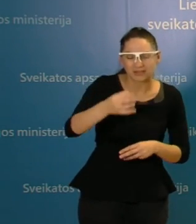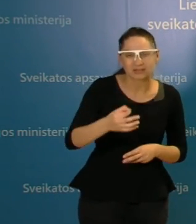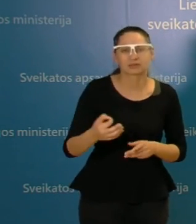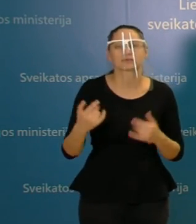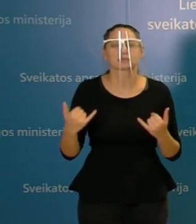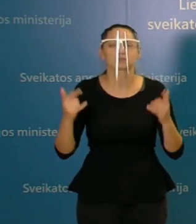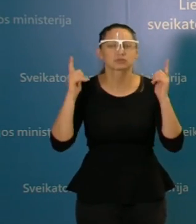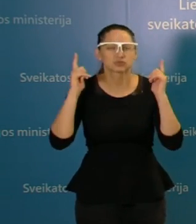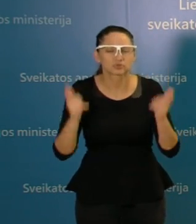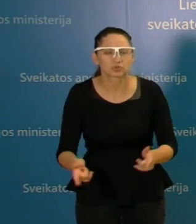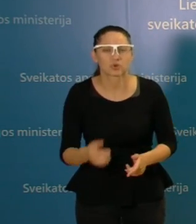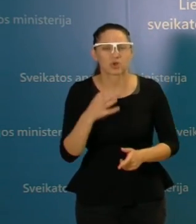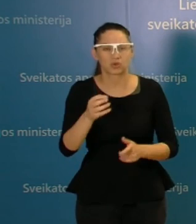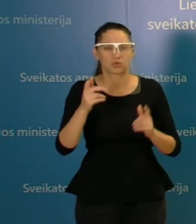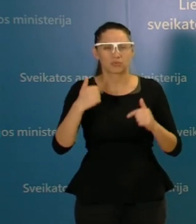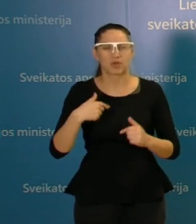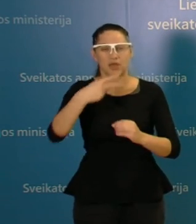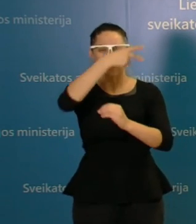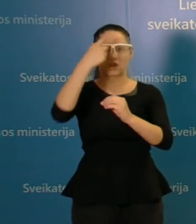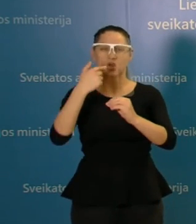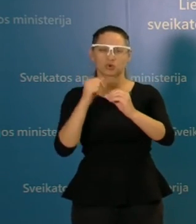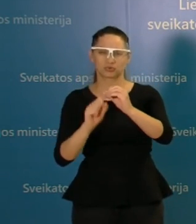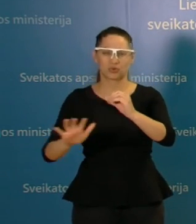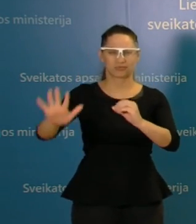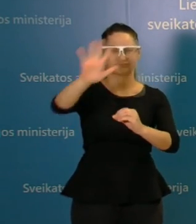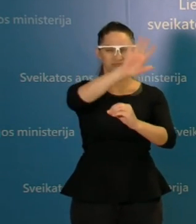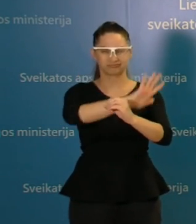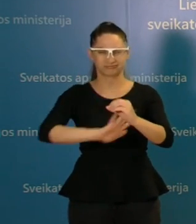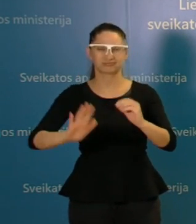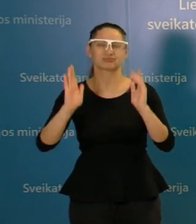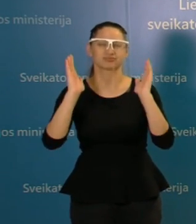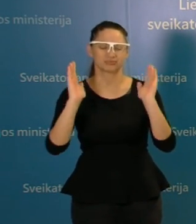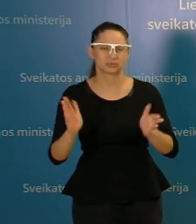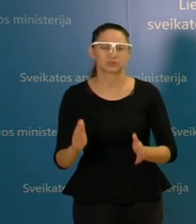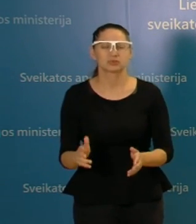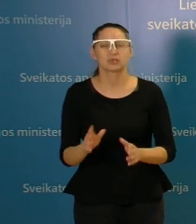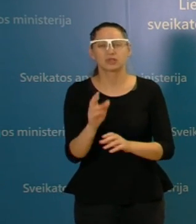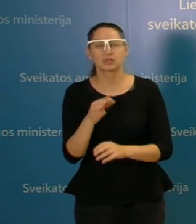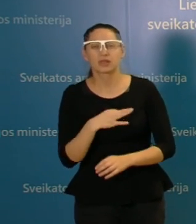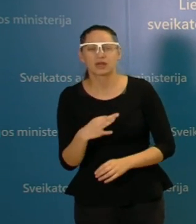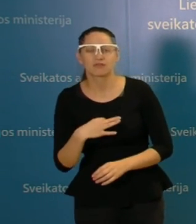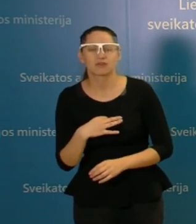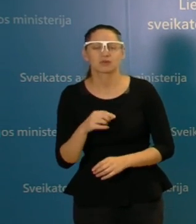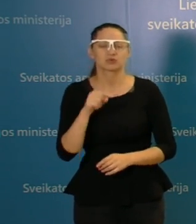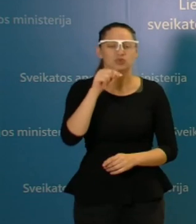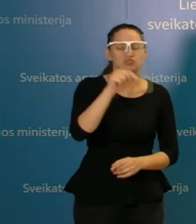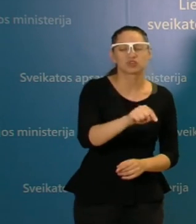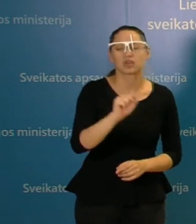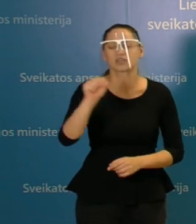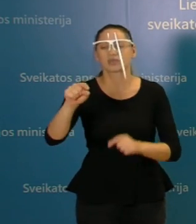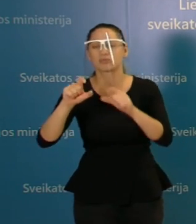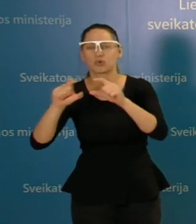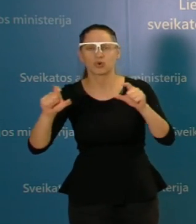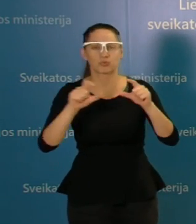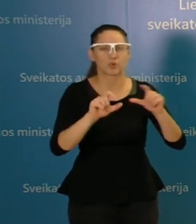papuls susirgamumų rodiklių ir raudoną zoną, taip kad visur yra greismė, nepriklausomai ar vienoje ūkdymo ar gydimo